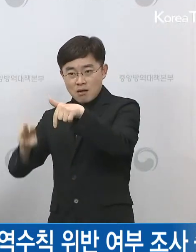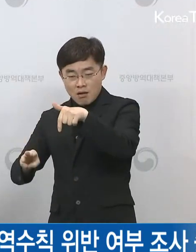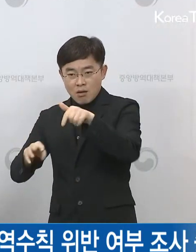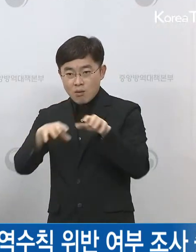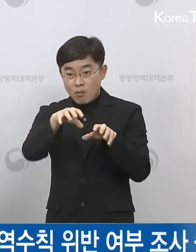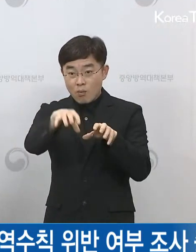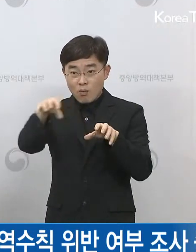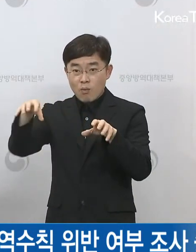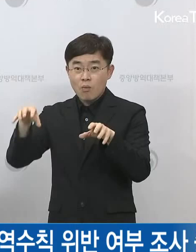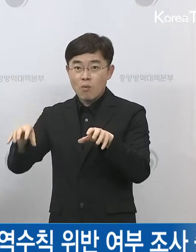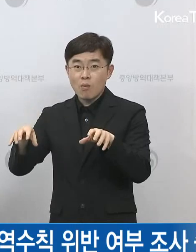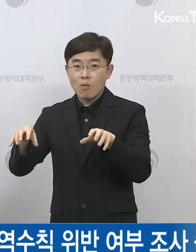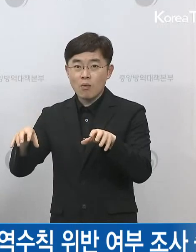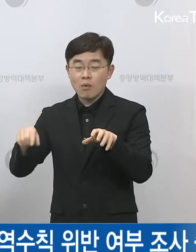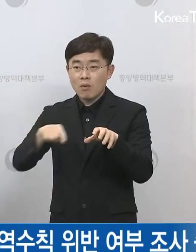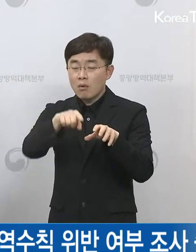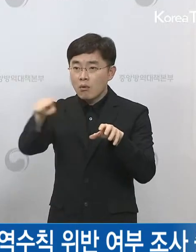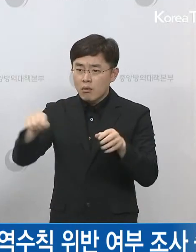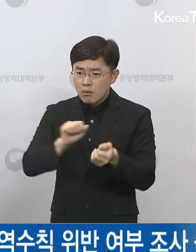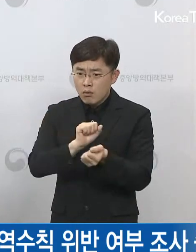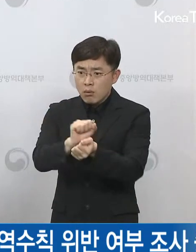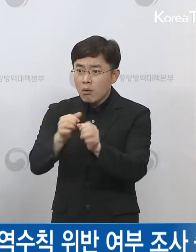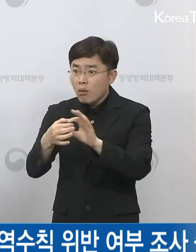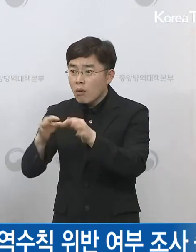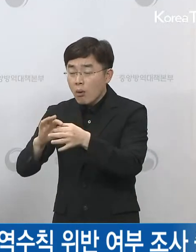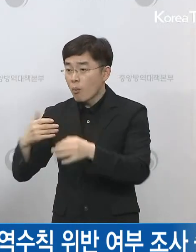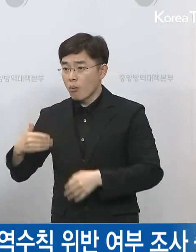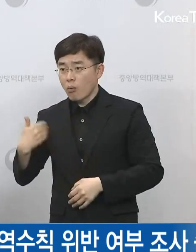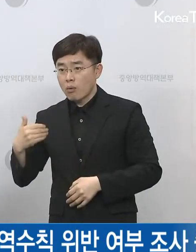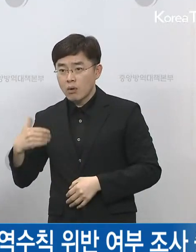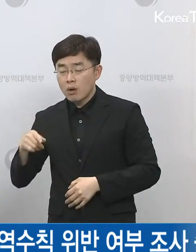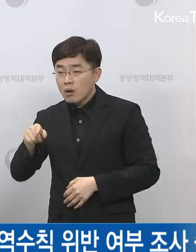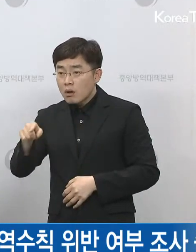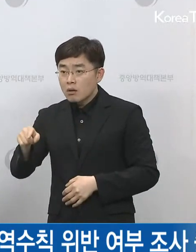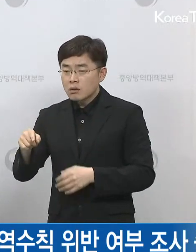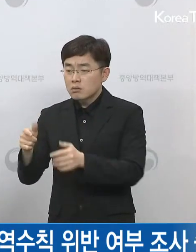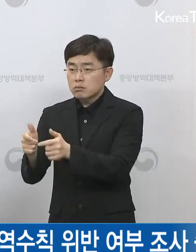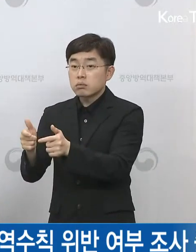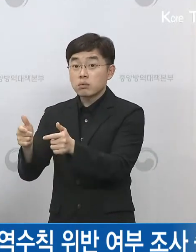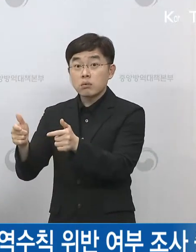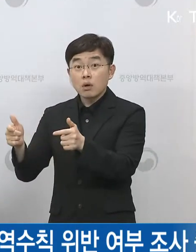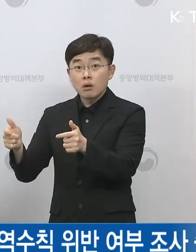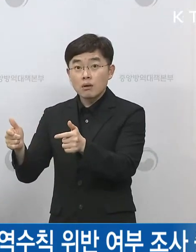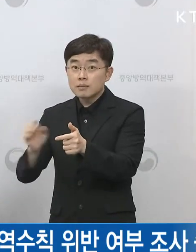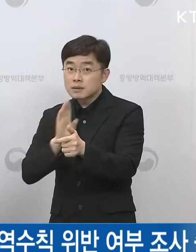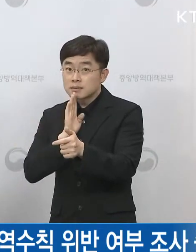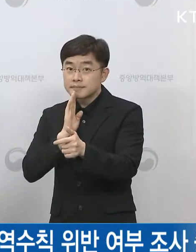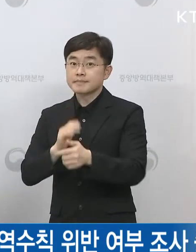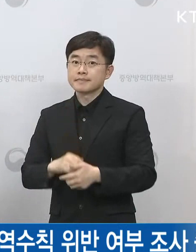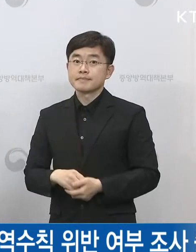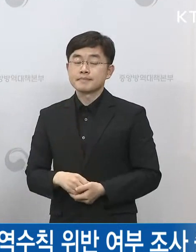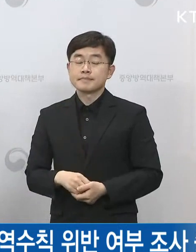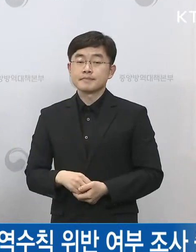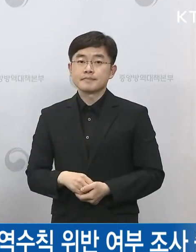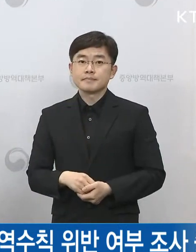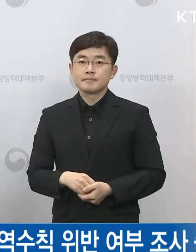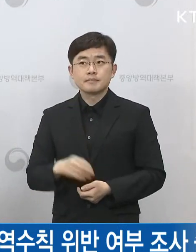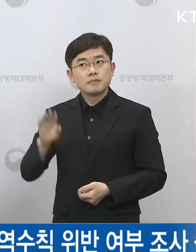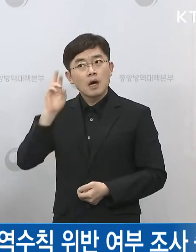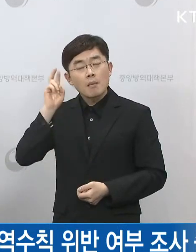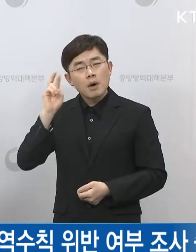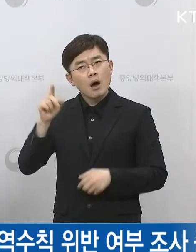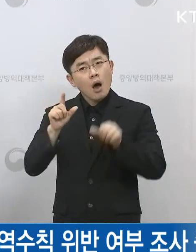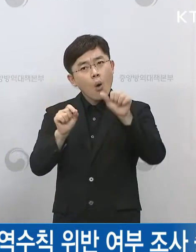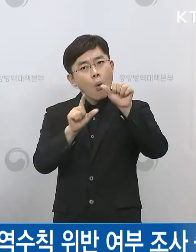감염 경로가 확인되지 않은 미분류 사례가 증가하고 있는 양상입니다. 이 부분이 이제 아마